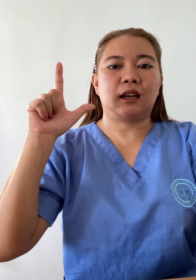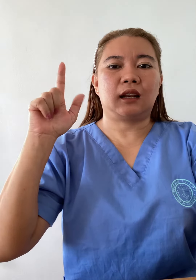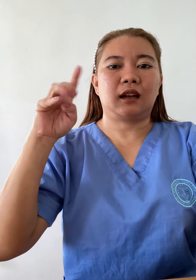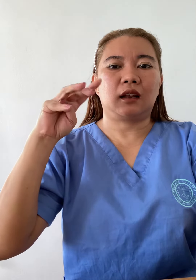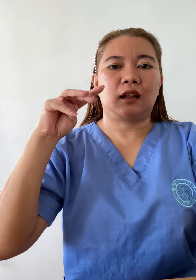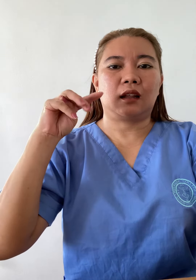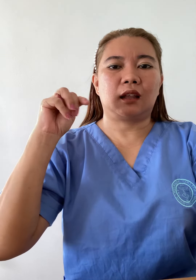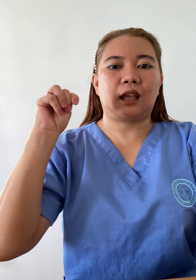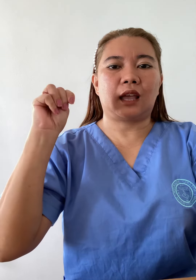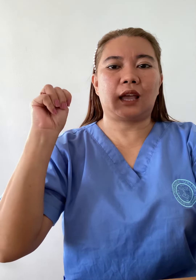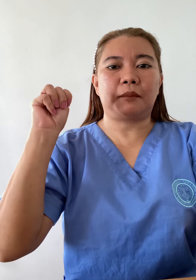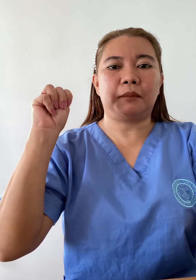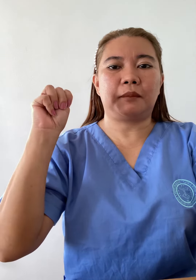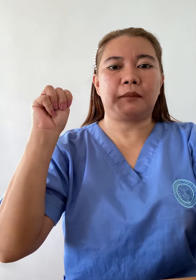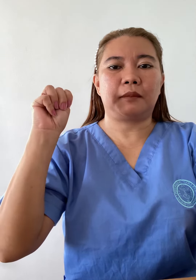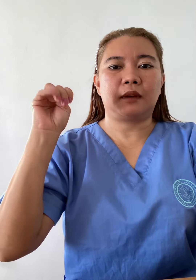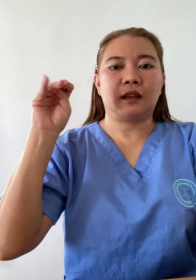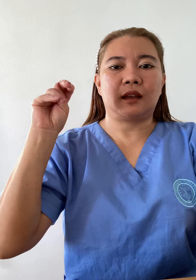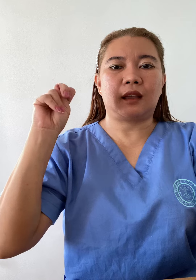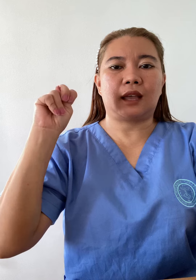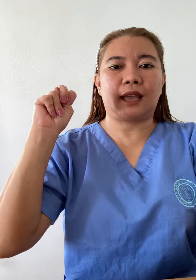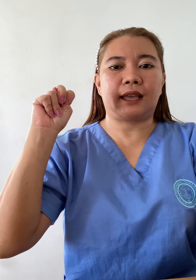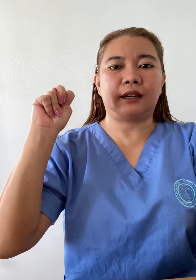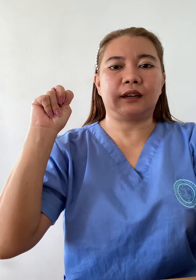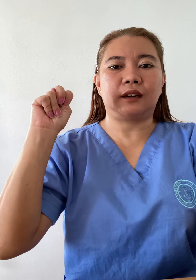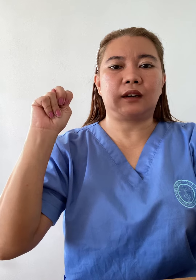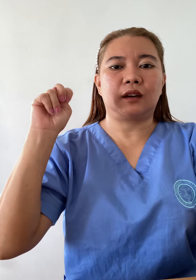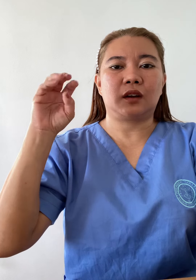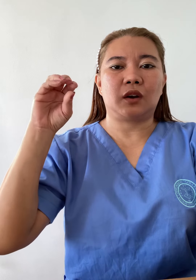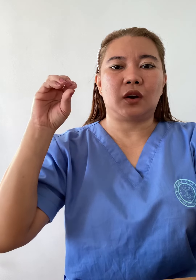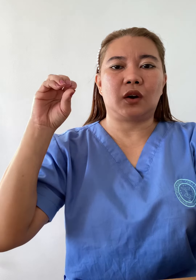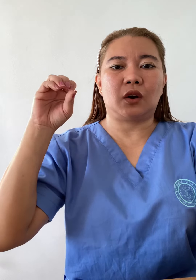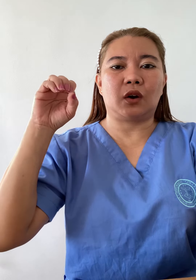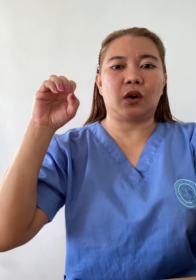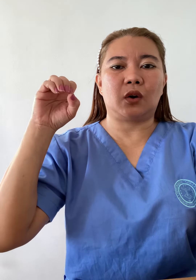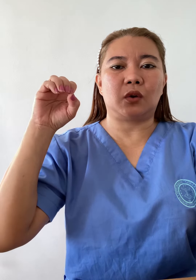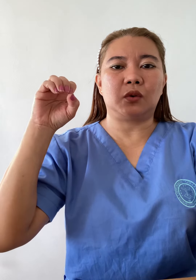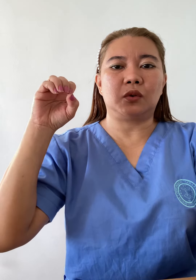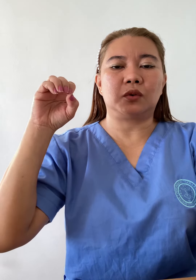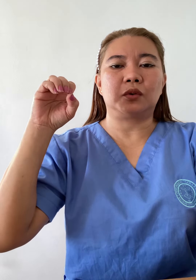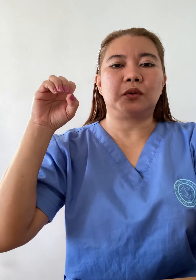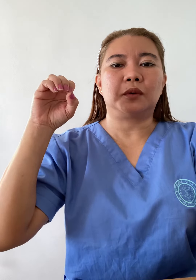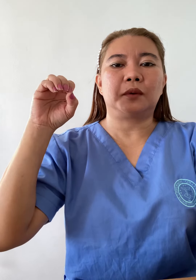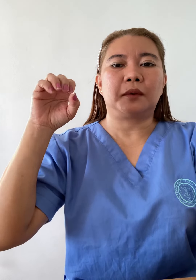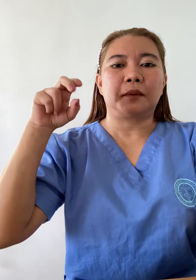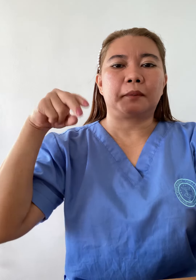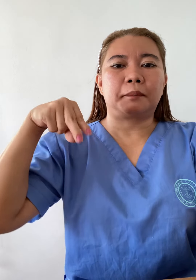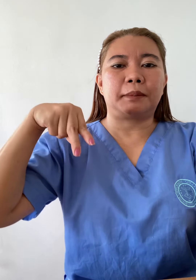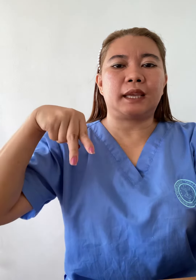M, N, O, P,